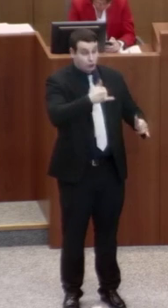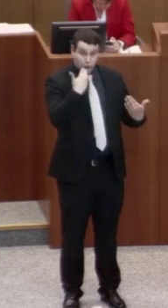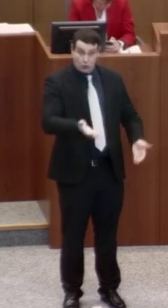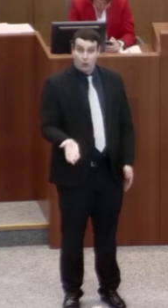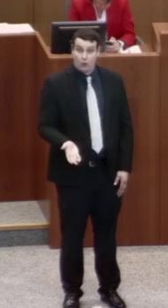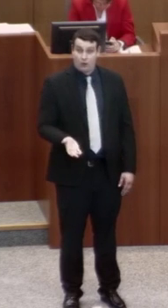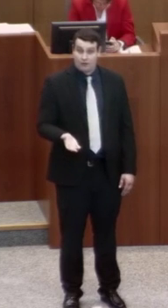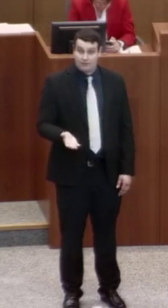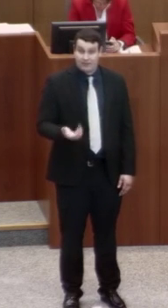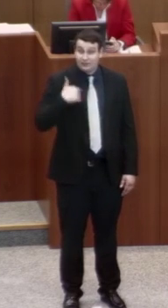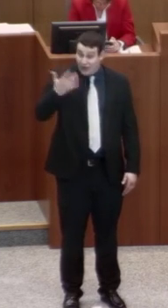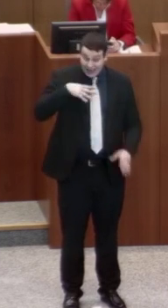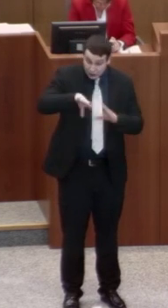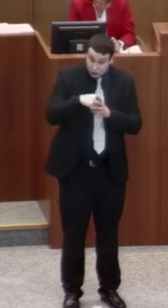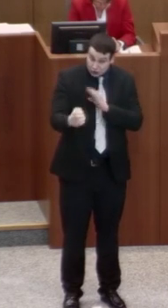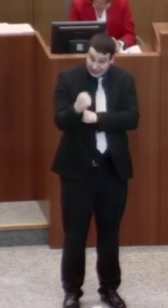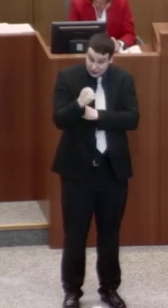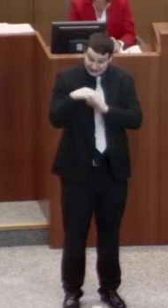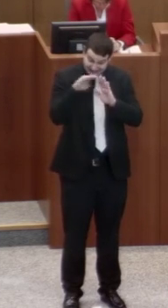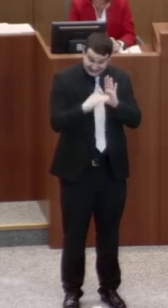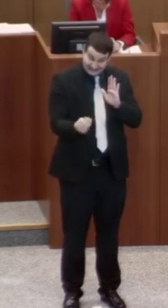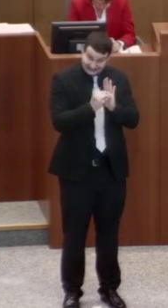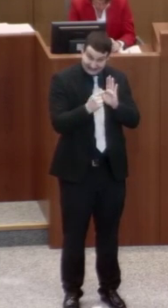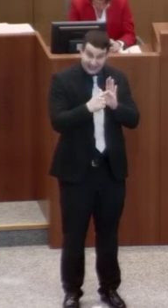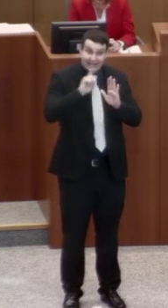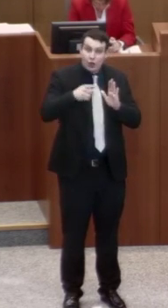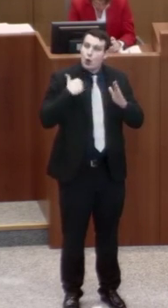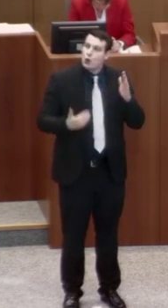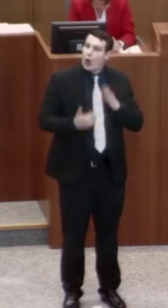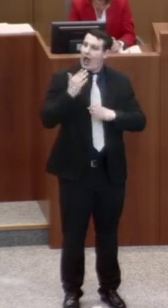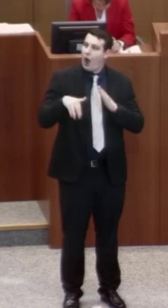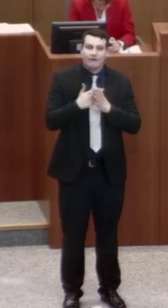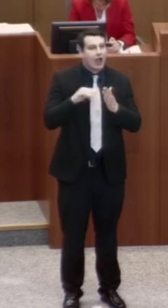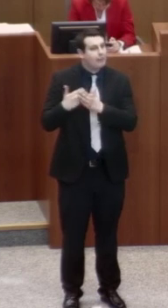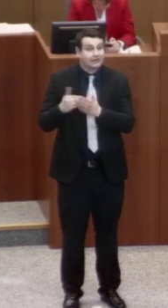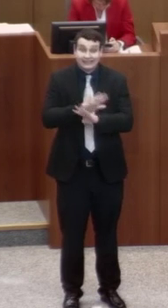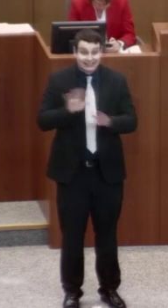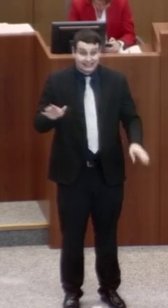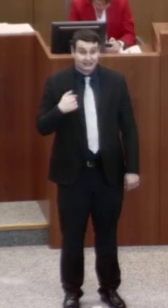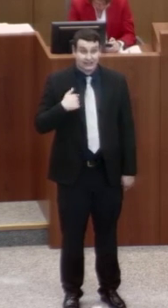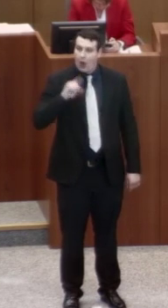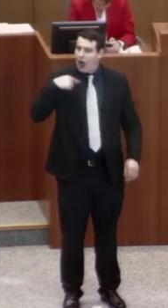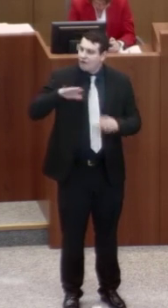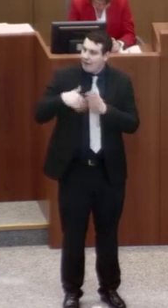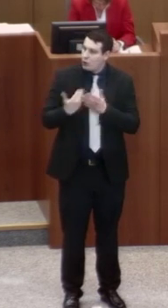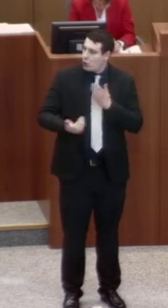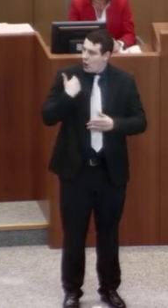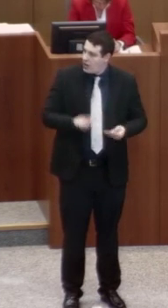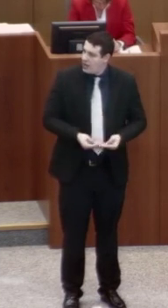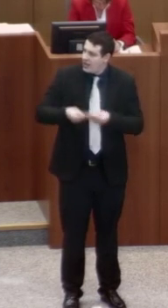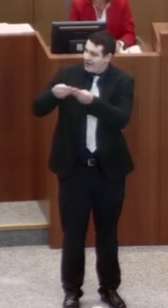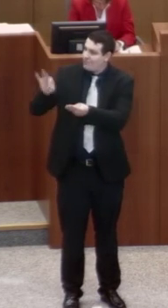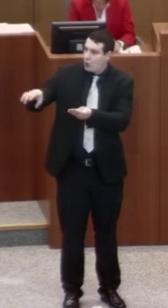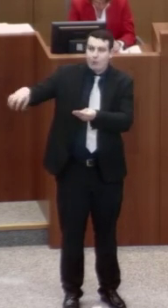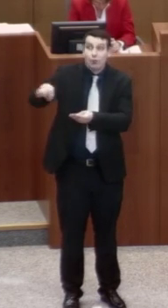formulieren wir mit dem Inklusionsstärkungsgesetz keine neuen Aufgaben und übertragen auch keine neuen Aufgaben an die